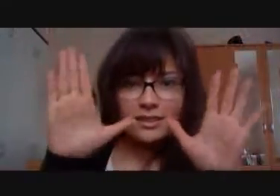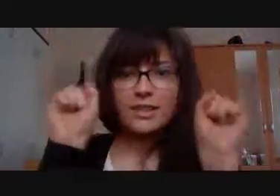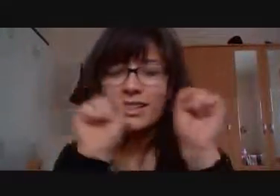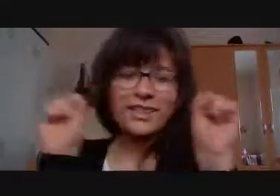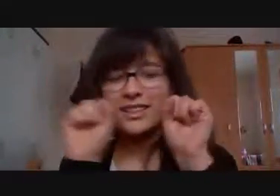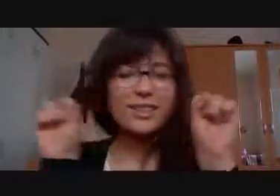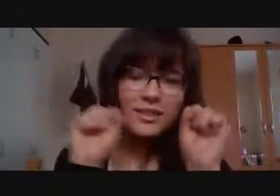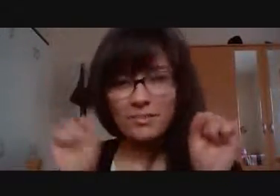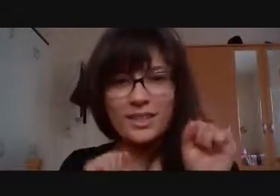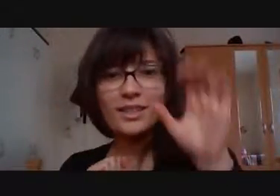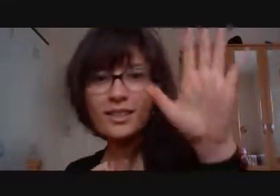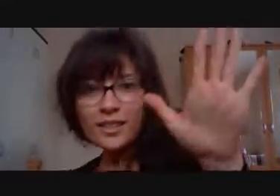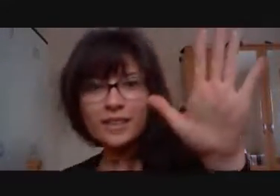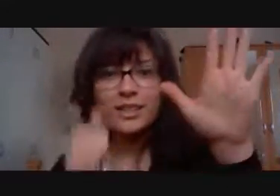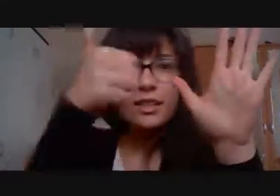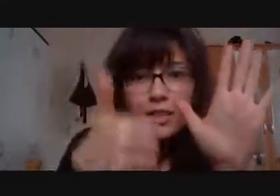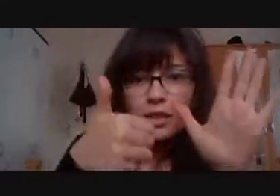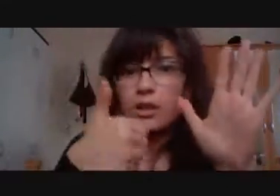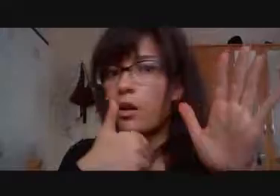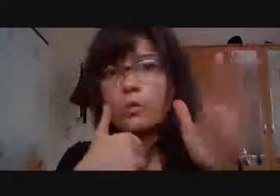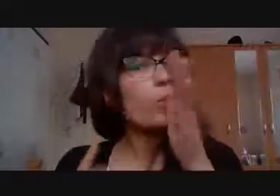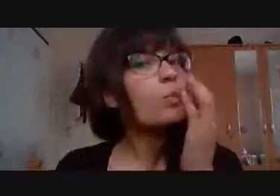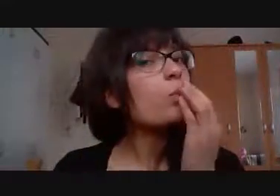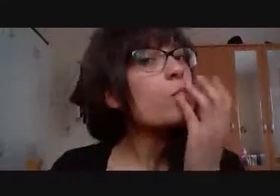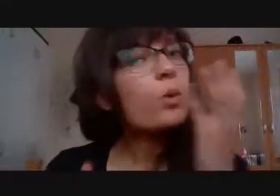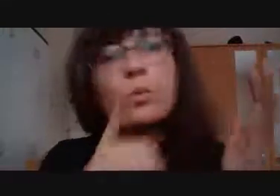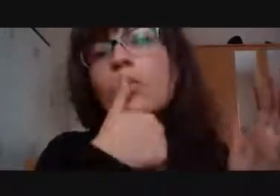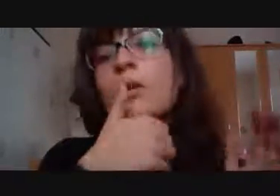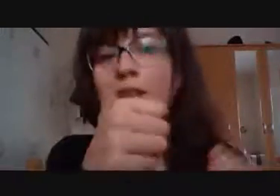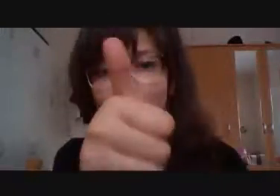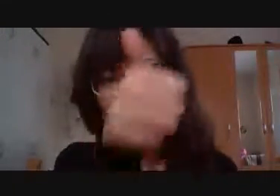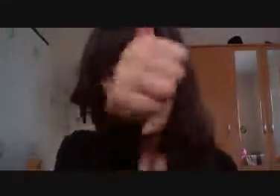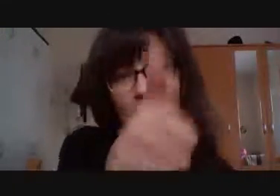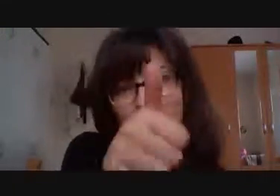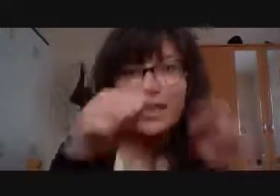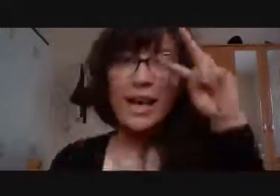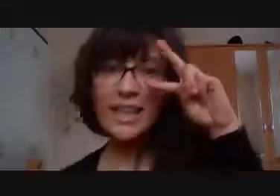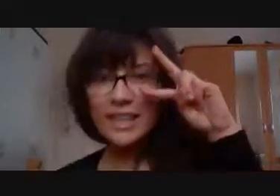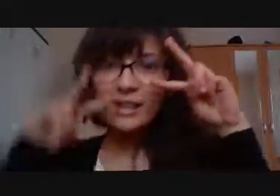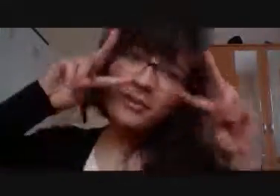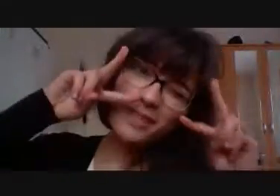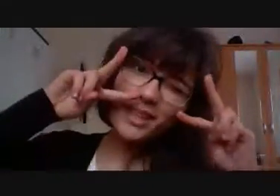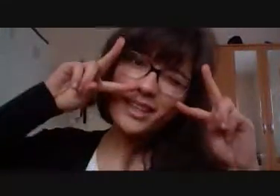나도 귀요미 이 덤이 온 귀요미, 난 귀요미